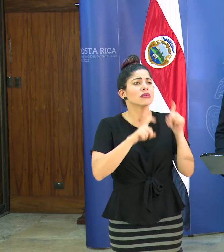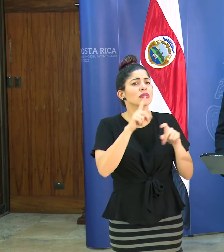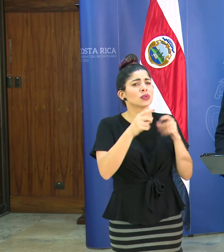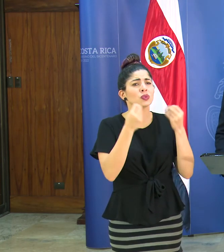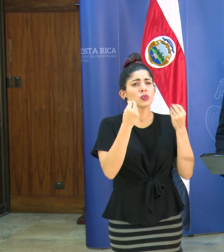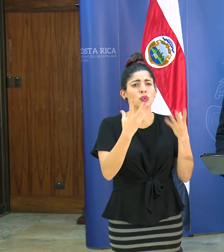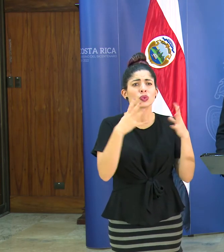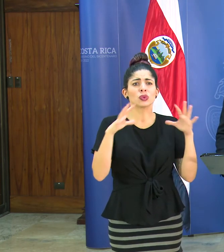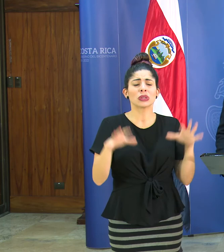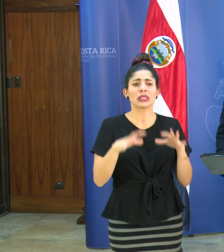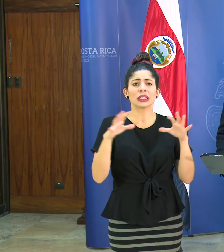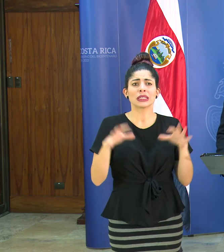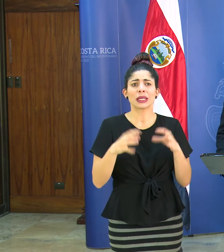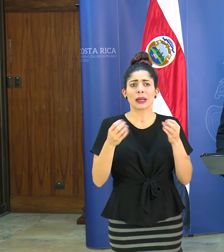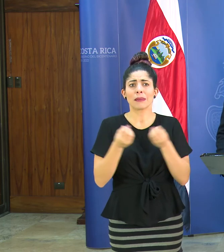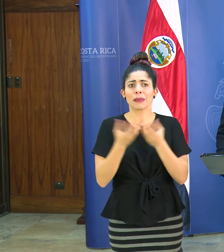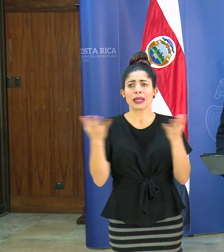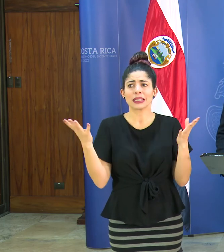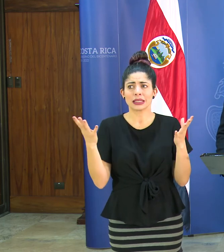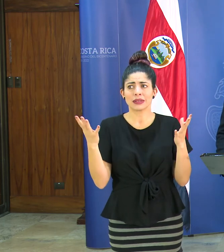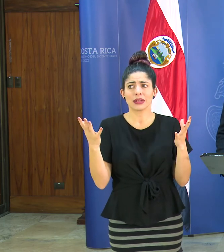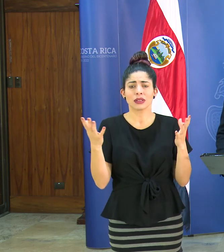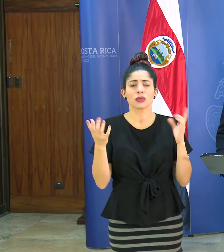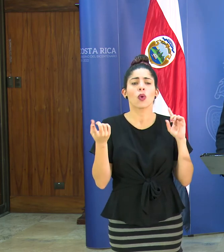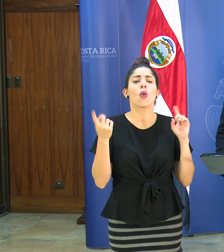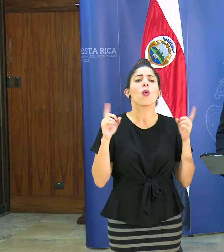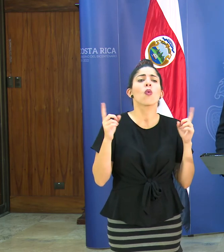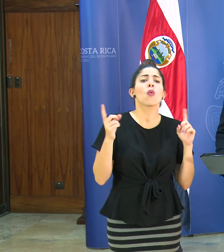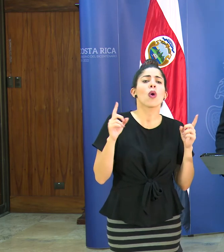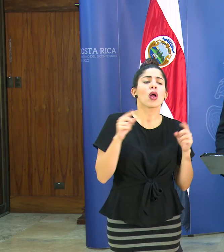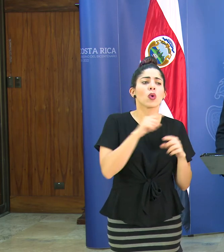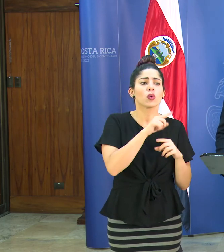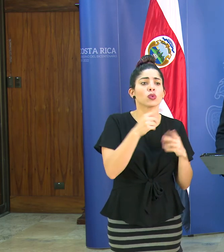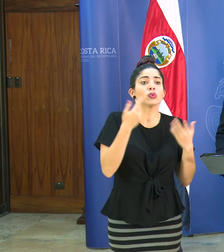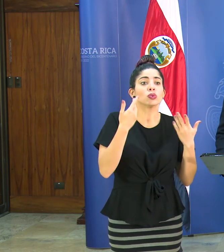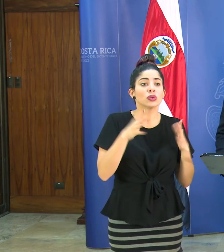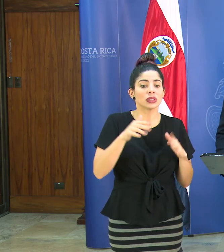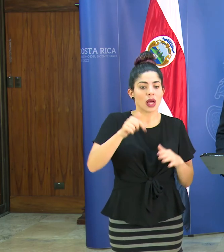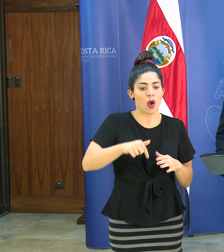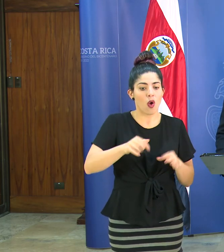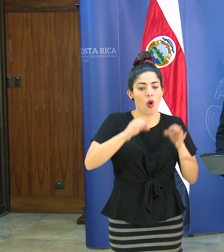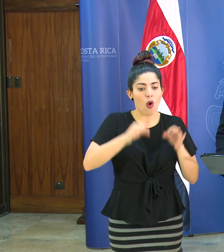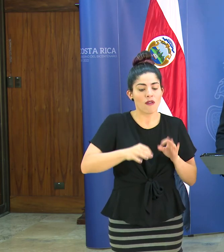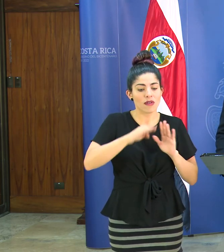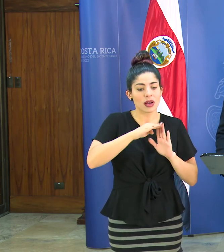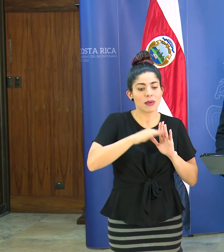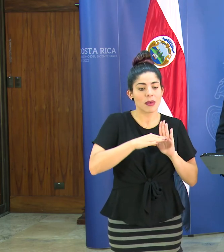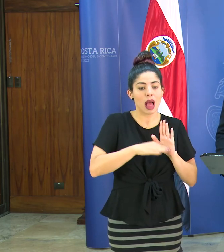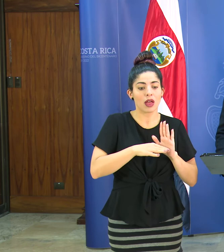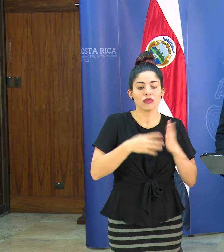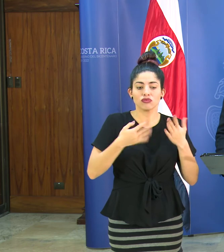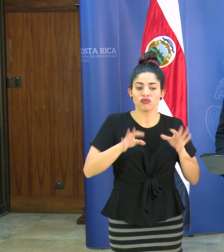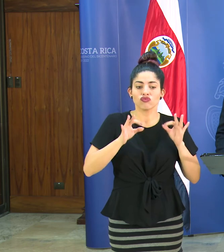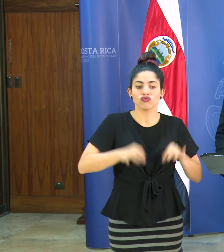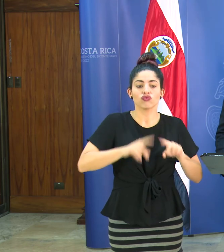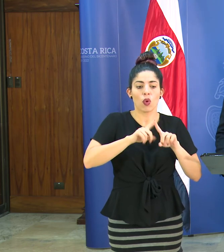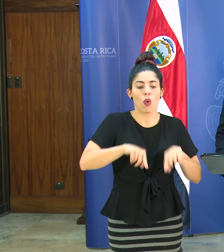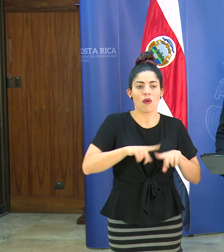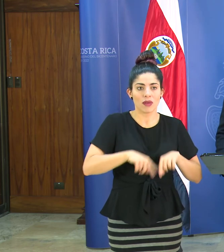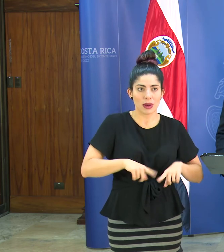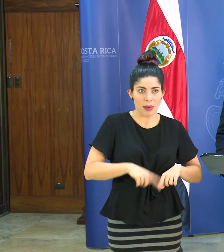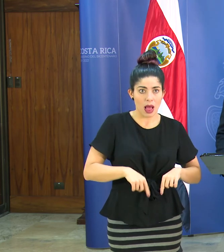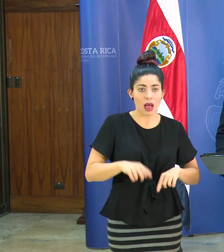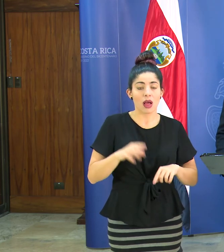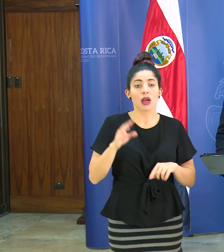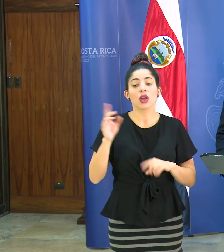muchos eventos masivos ¿cuáles tienen ustedes ya hoy definidos que no van y cuáles